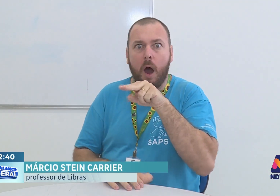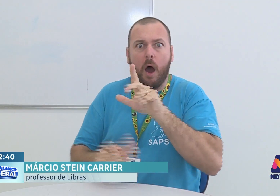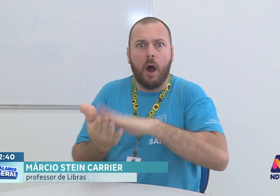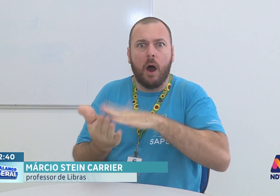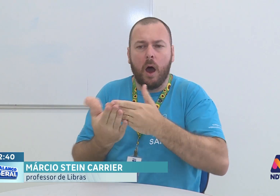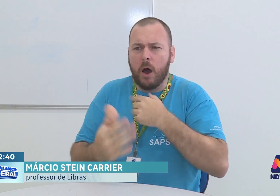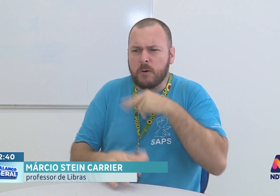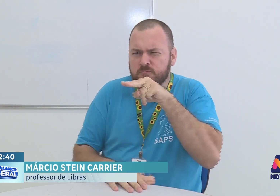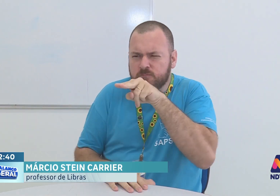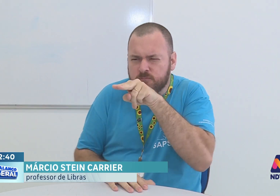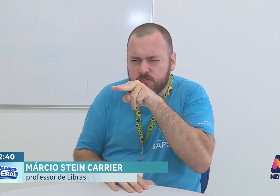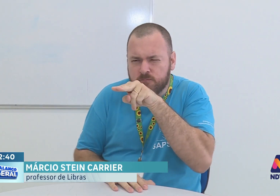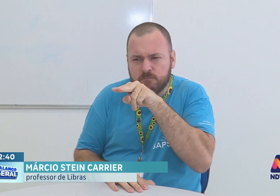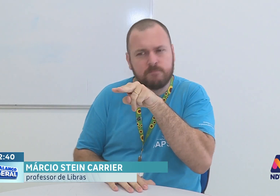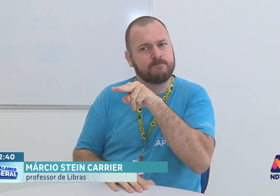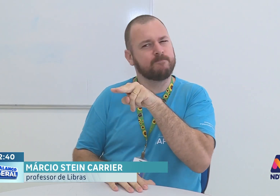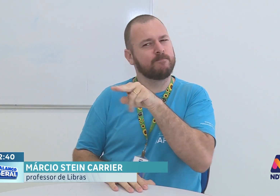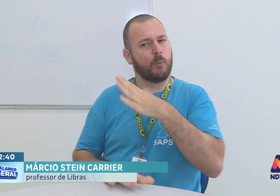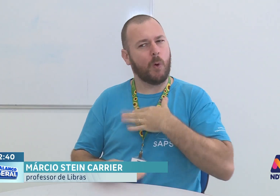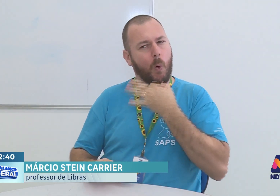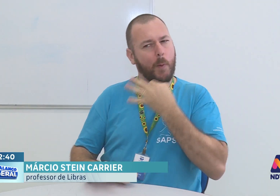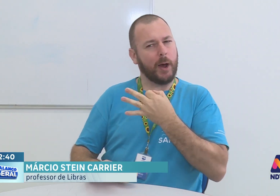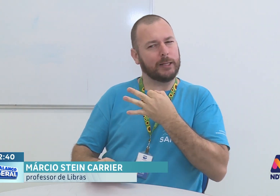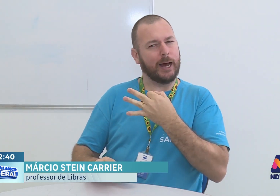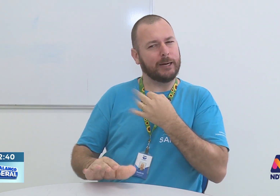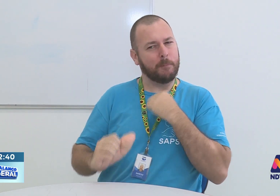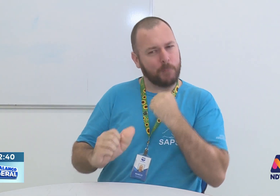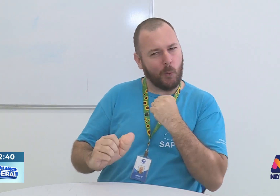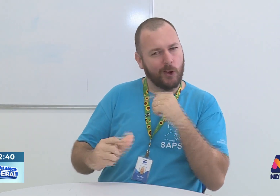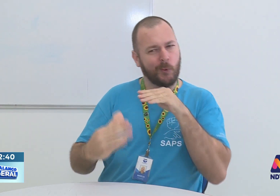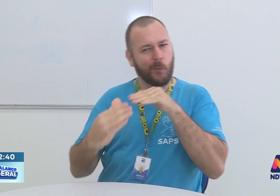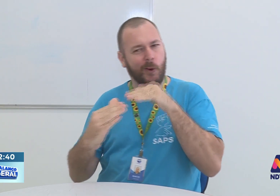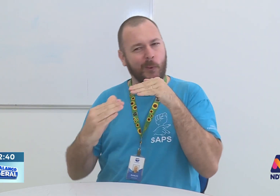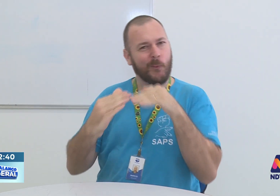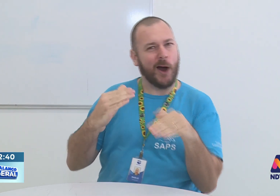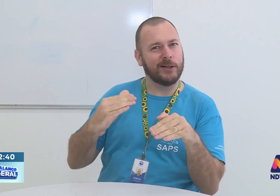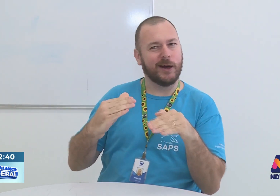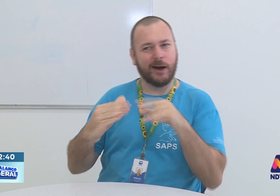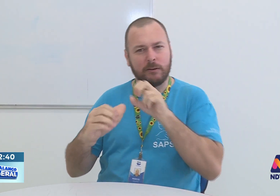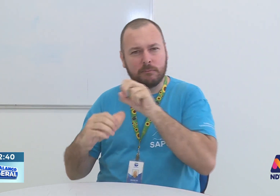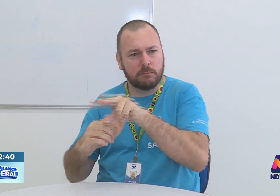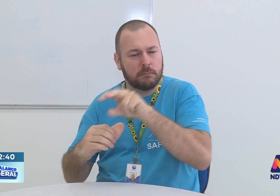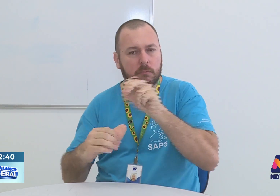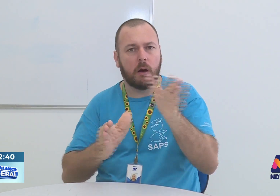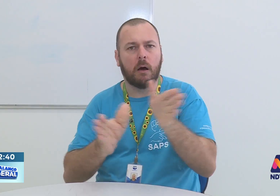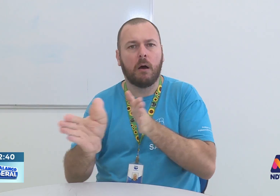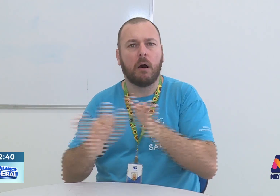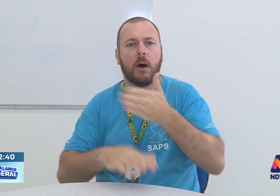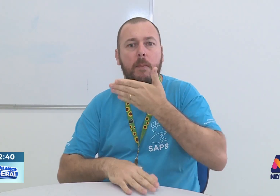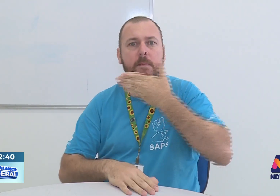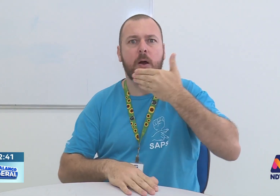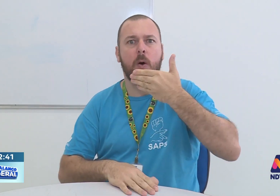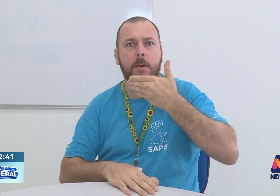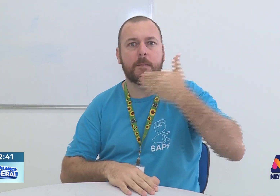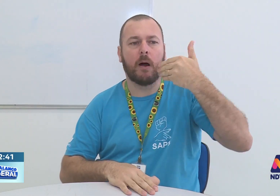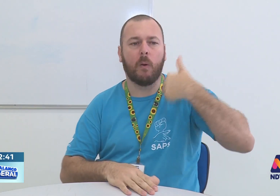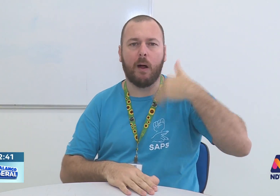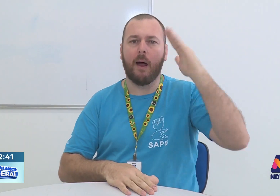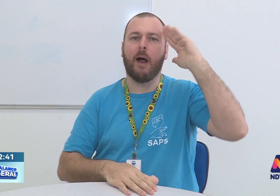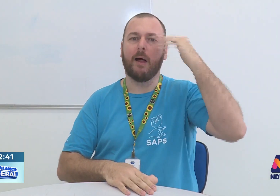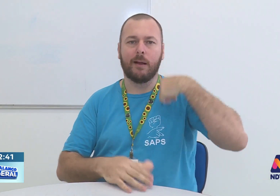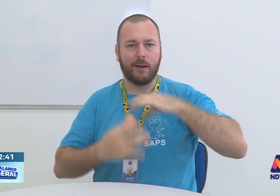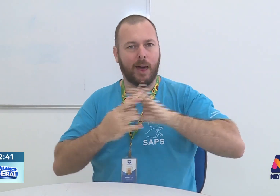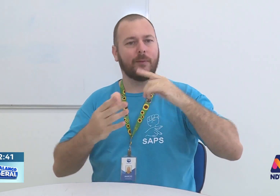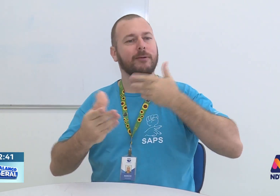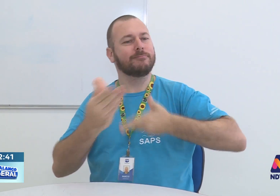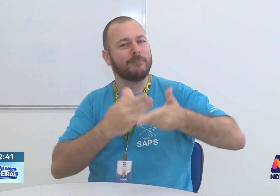com a questão de interpretação na parte de libras. Então, poxa, posso dar minha opinião, que eu concordo, não concordo? E aí,